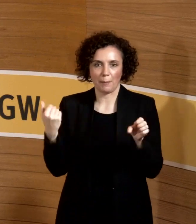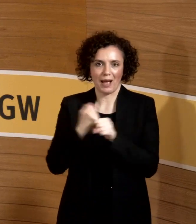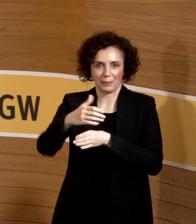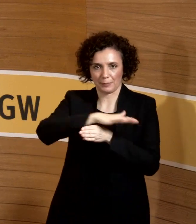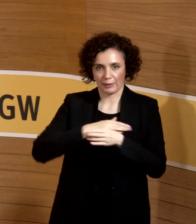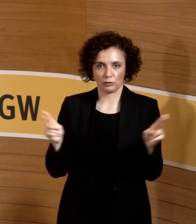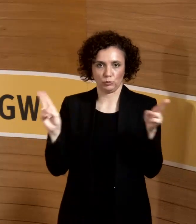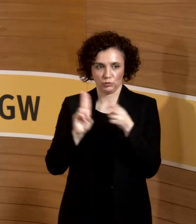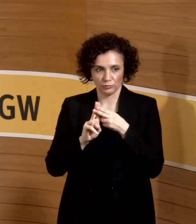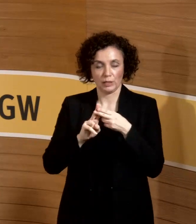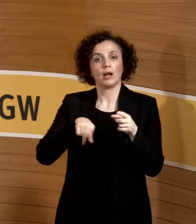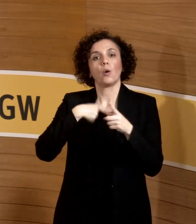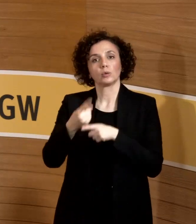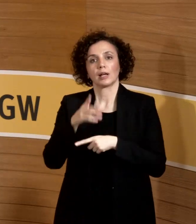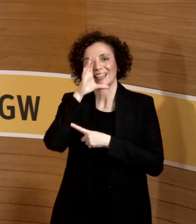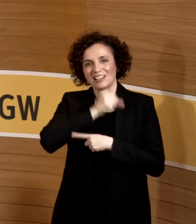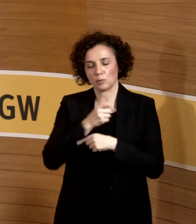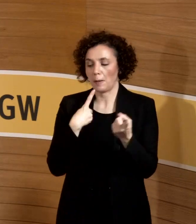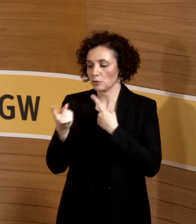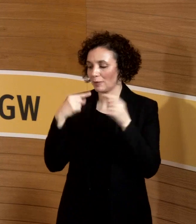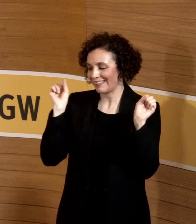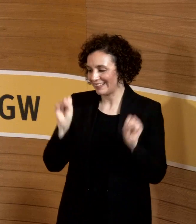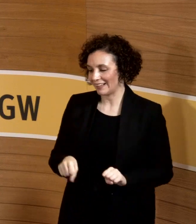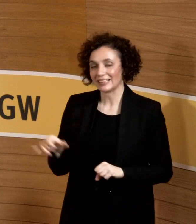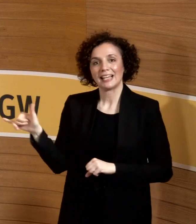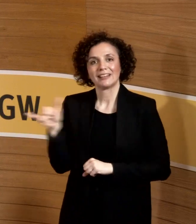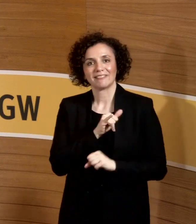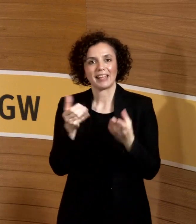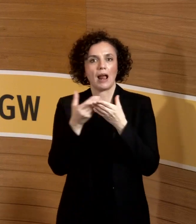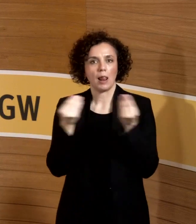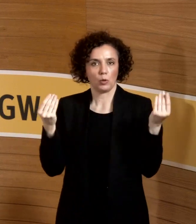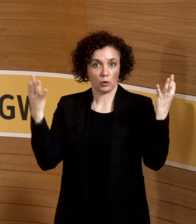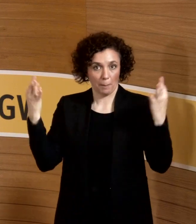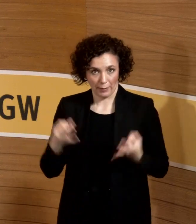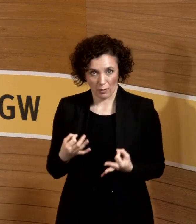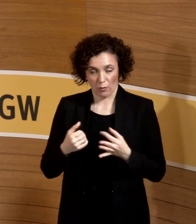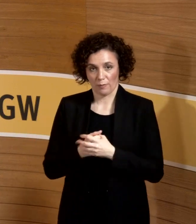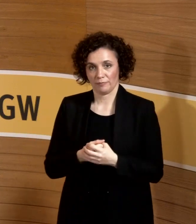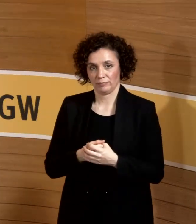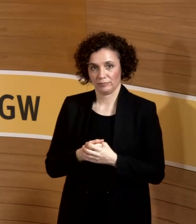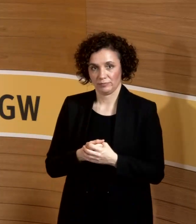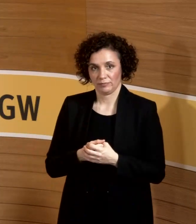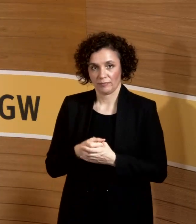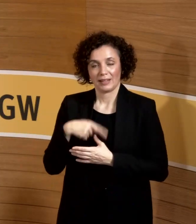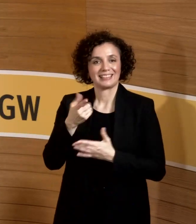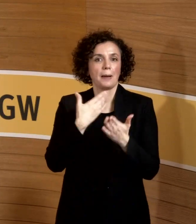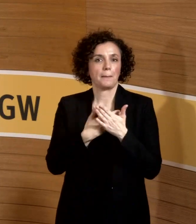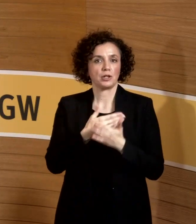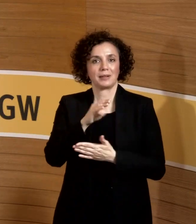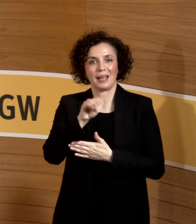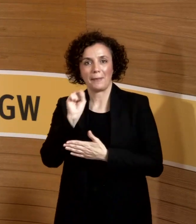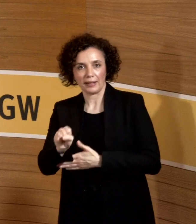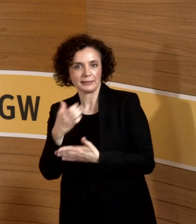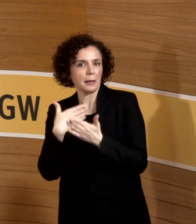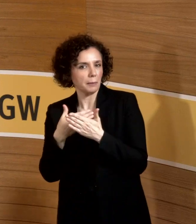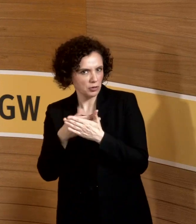das besprechen, welche Lösungen wir da haben. Manchmal, MS zum Beispiel, kommt immer mal